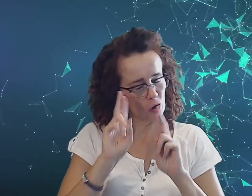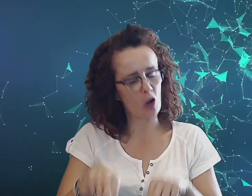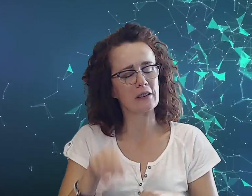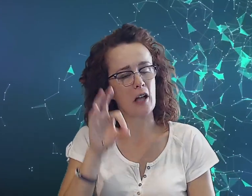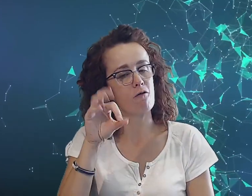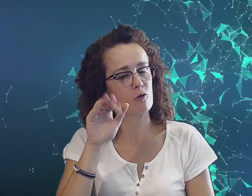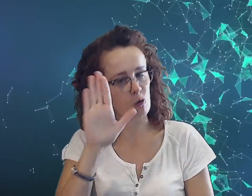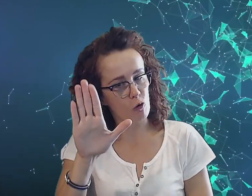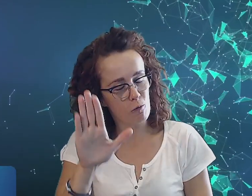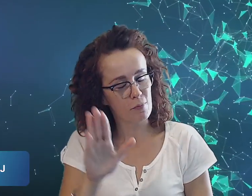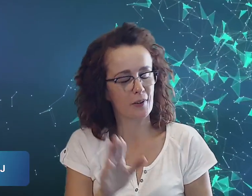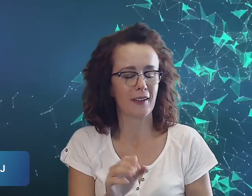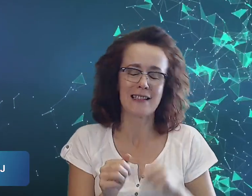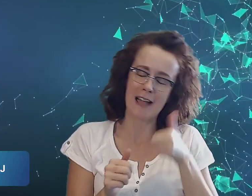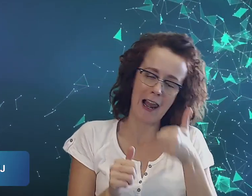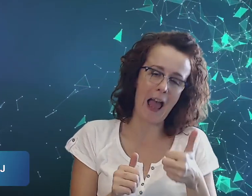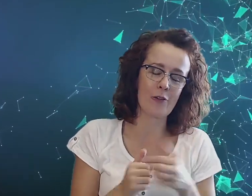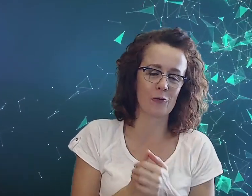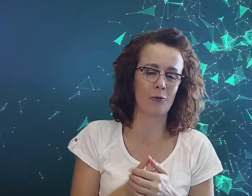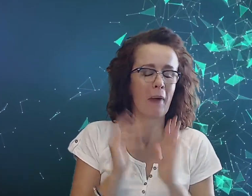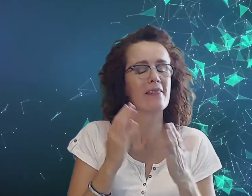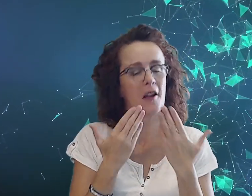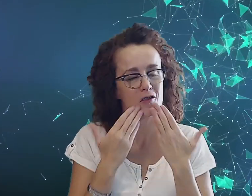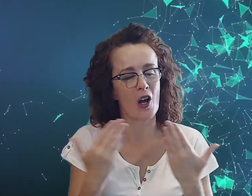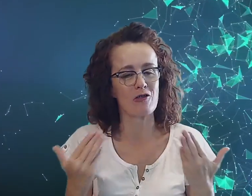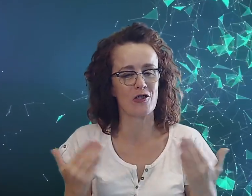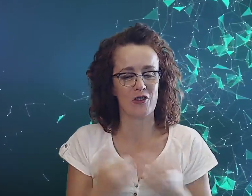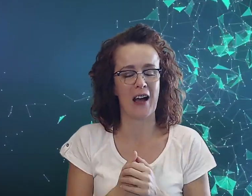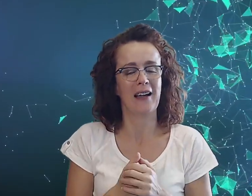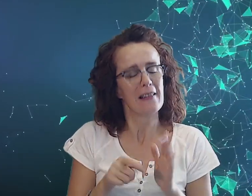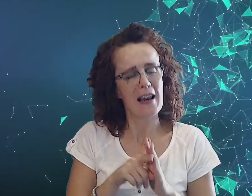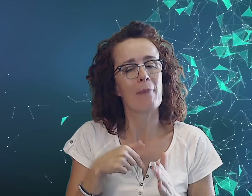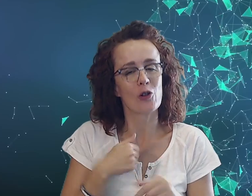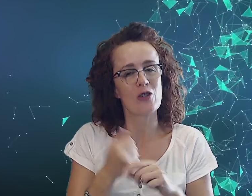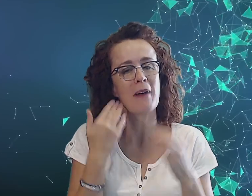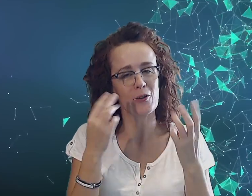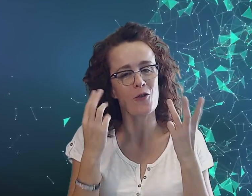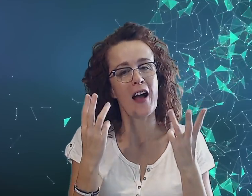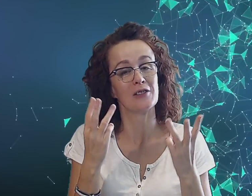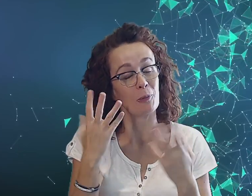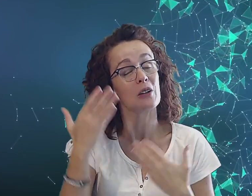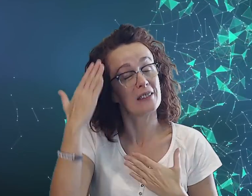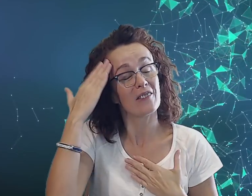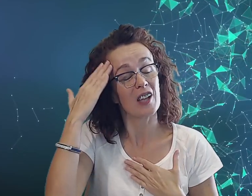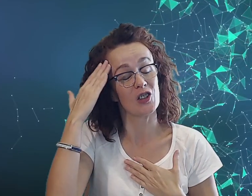Zostaw w sub i za like. Będę wdzięczna. Dla mnie to jest bardzo ważne, bo chcę wiedzieć